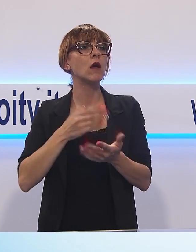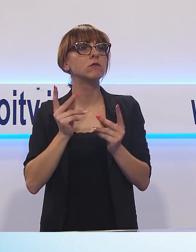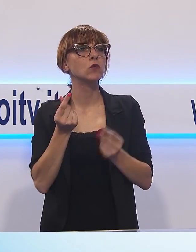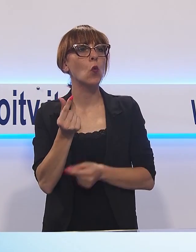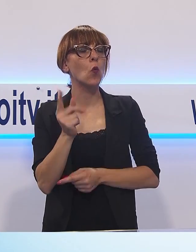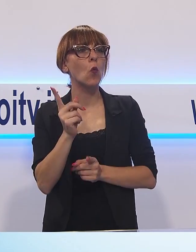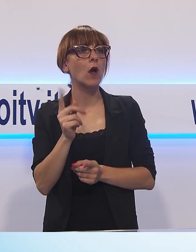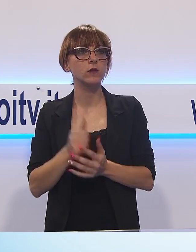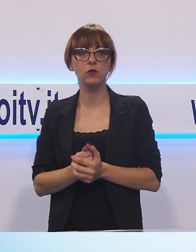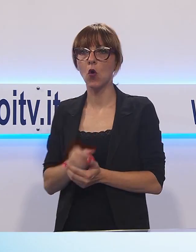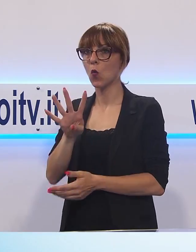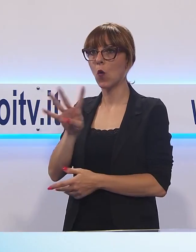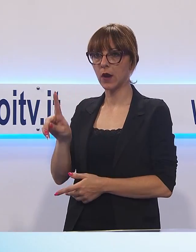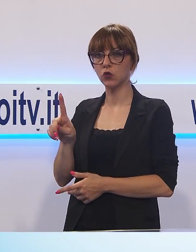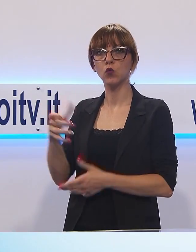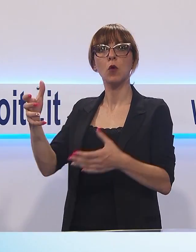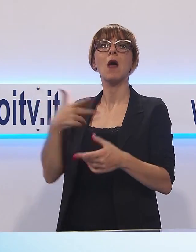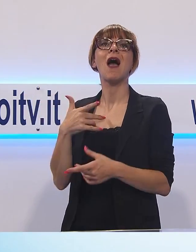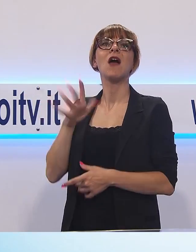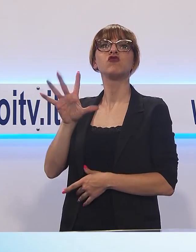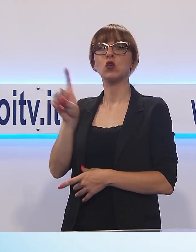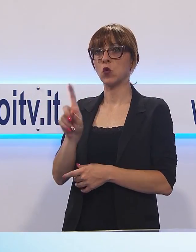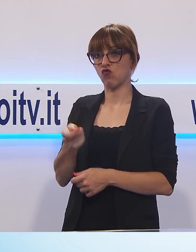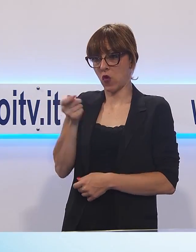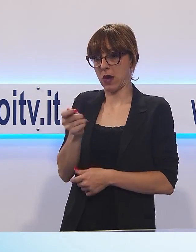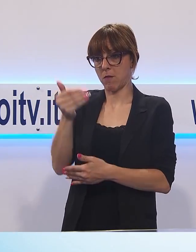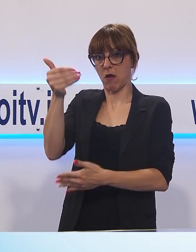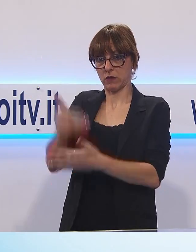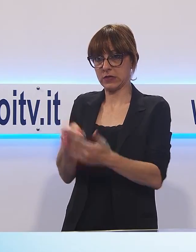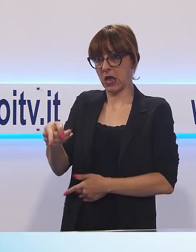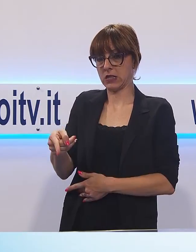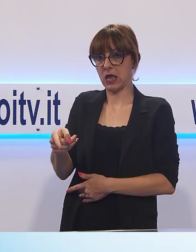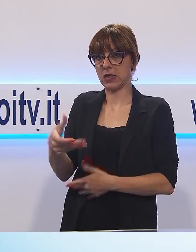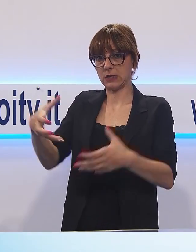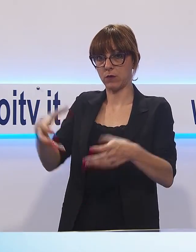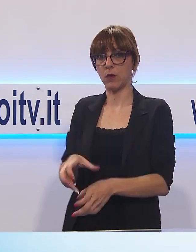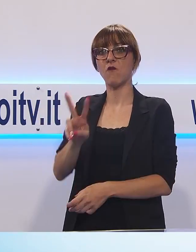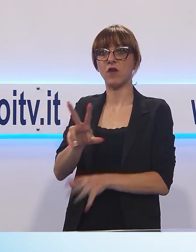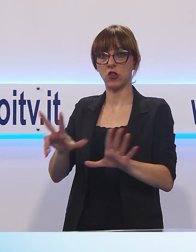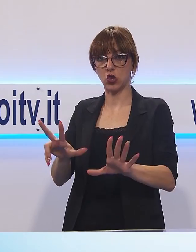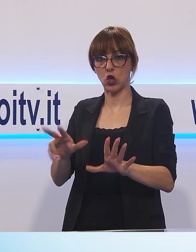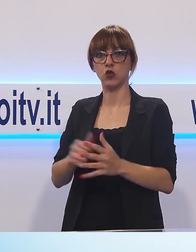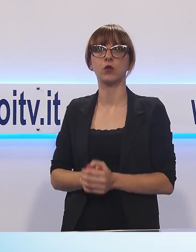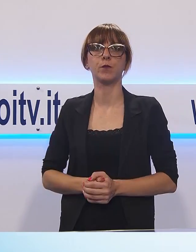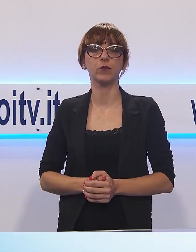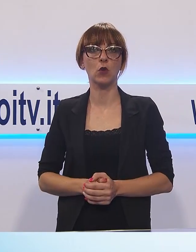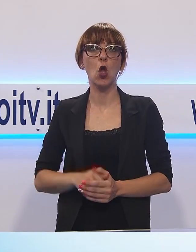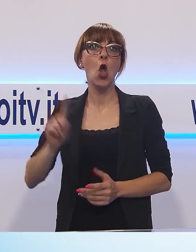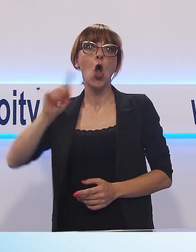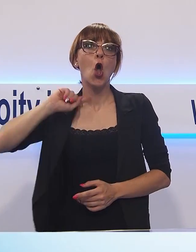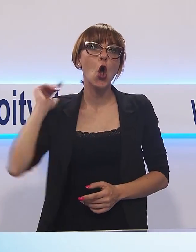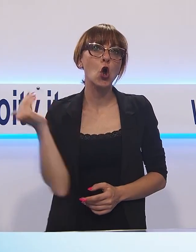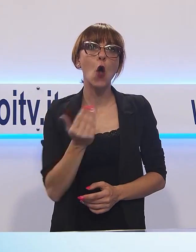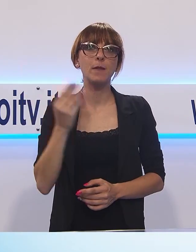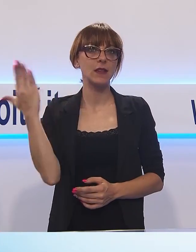è ridotta a 28 euro se pago entro 500. Tutto sbagliato, tutto da rifare? C'è anche chi pensa che la